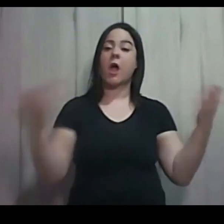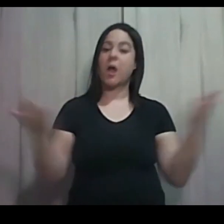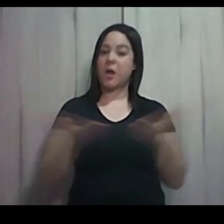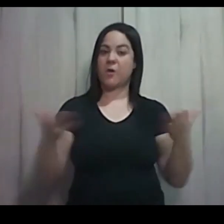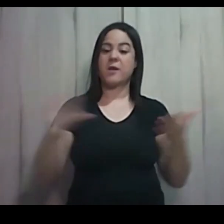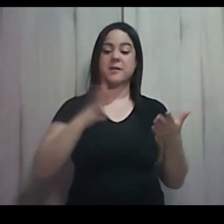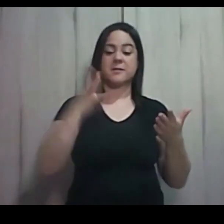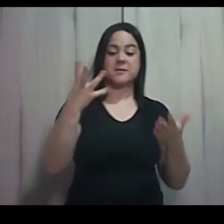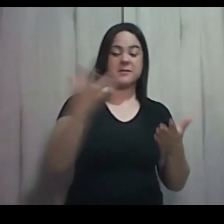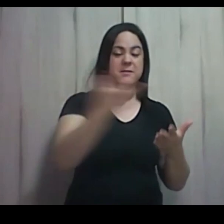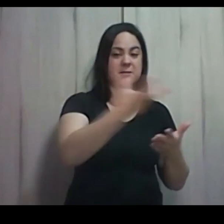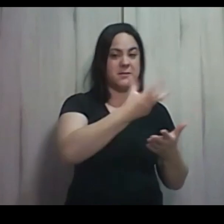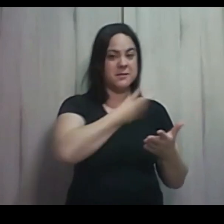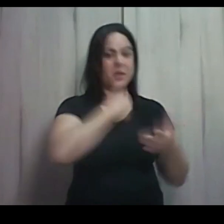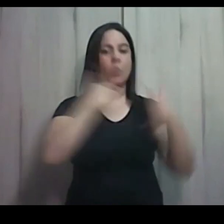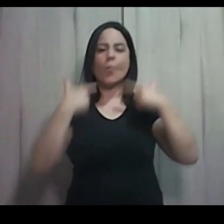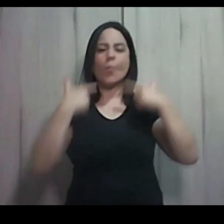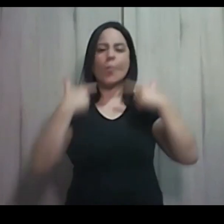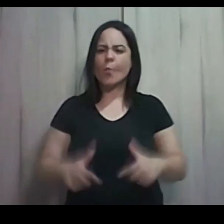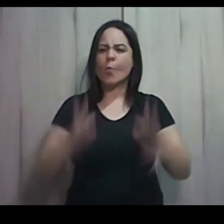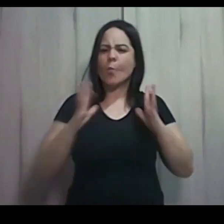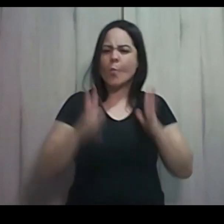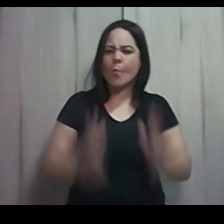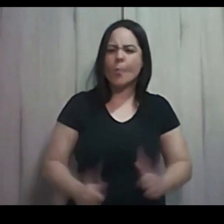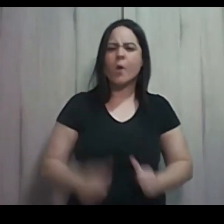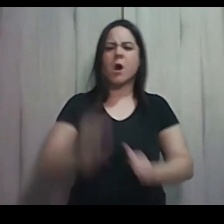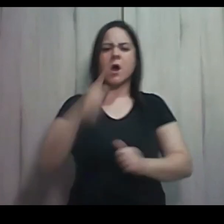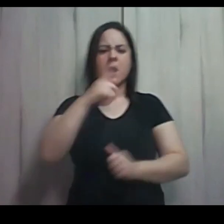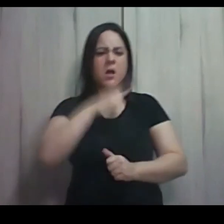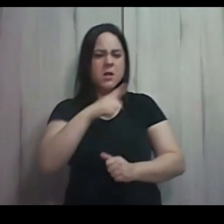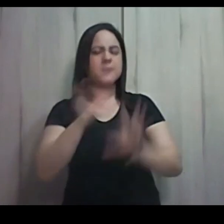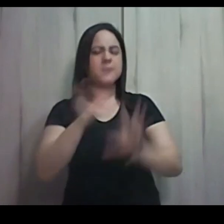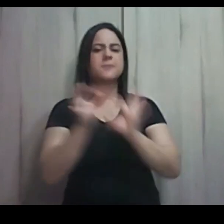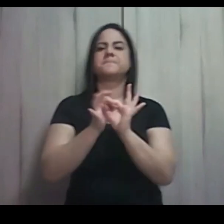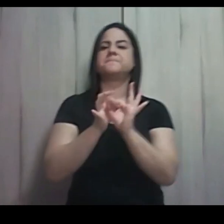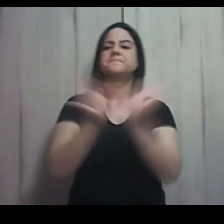lavados, unidos e libertos pelo sangue de Jesus. Amém.